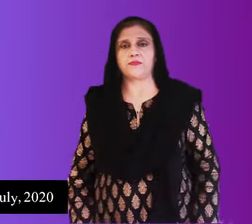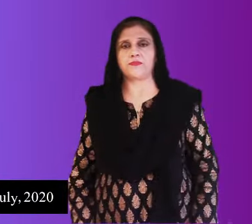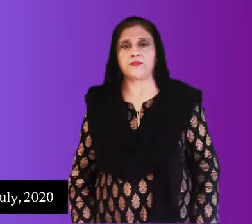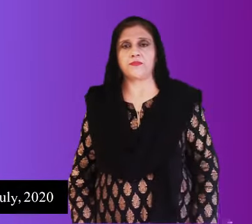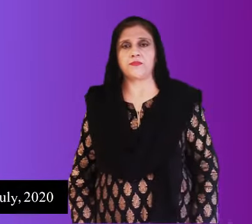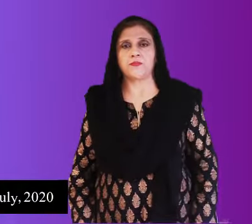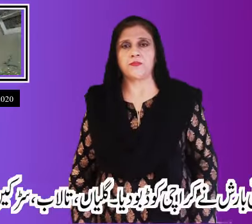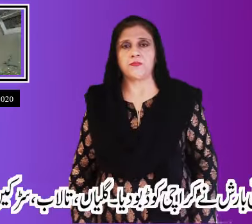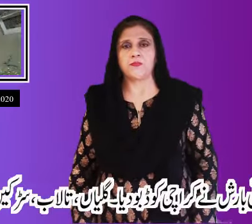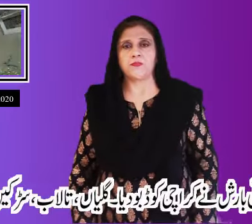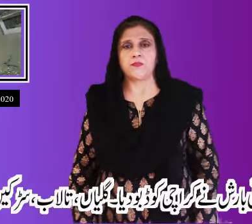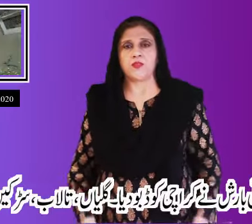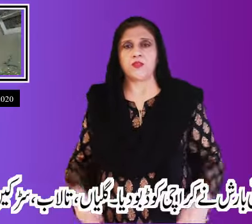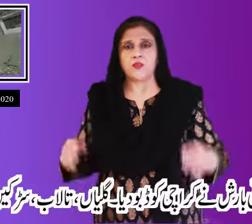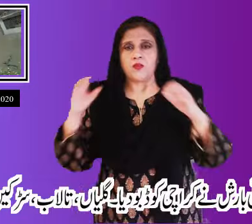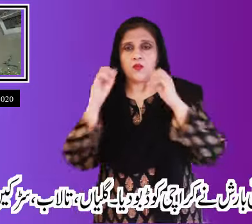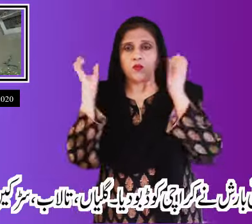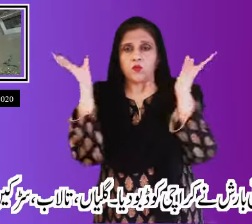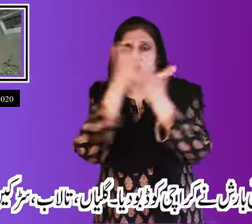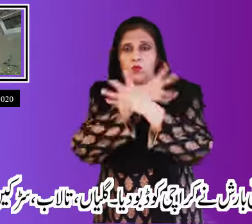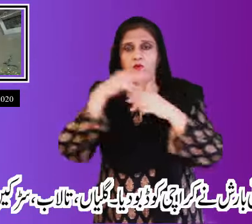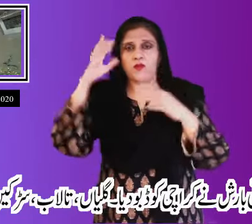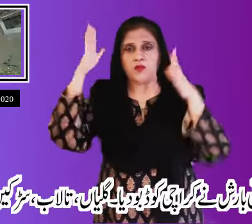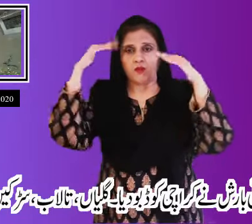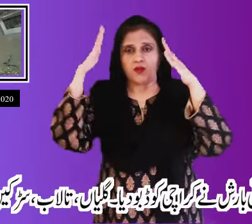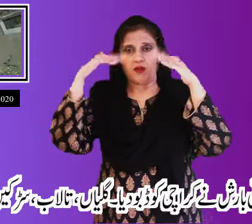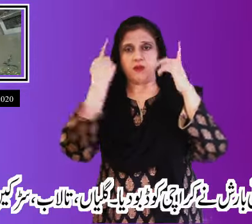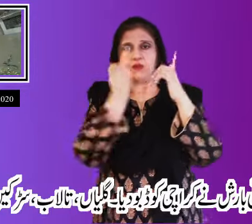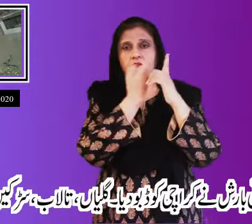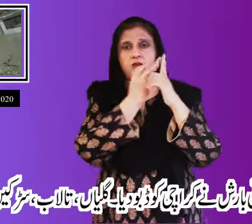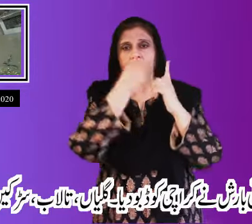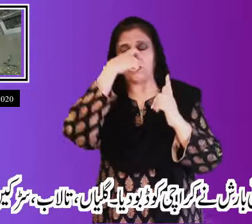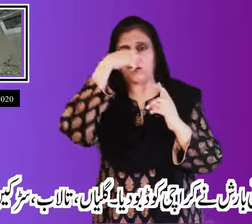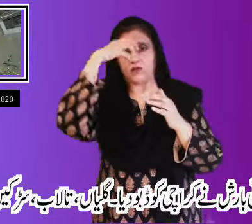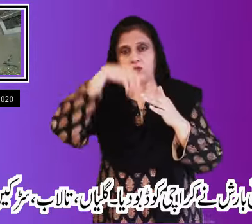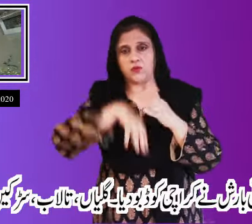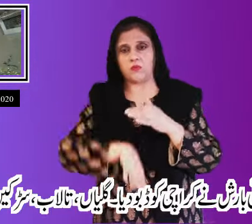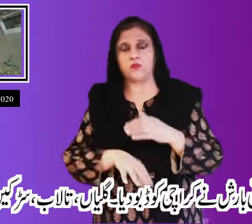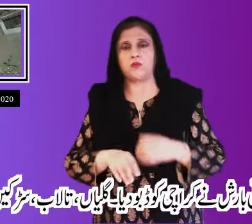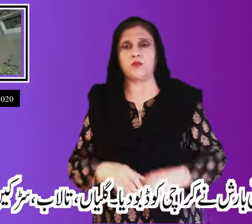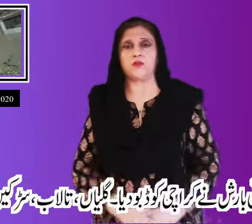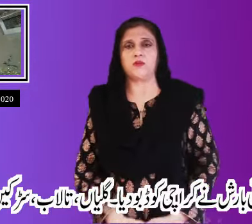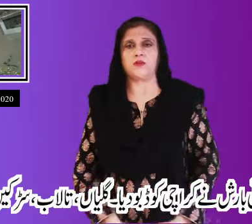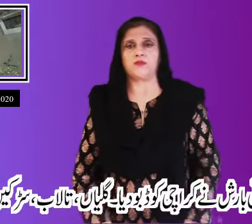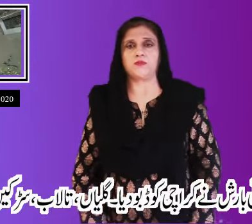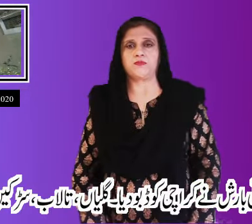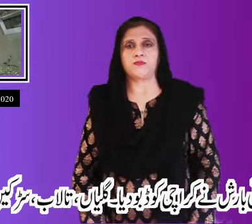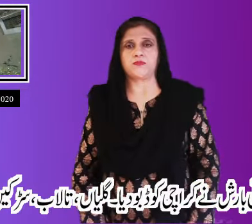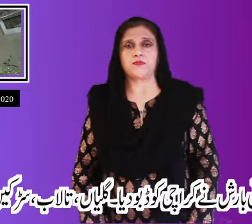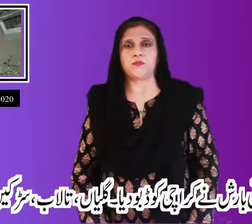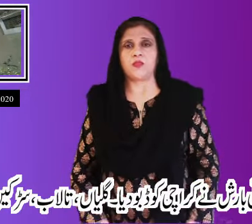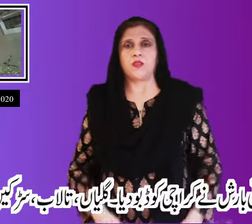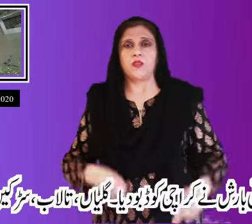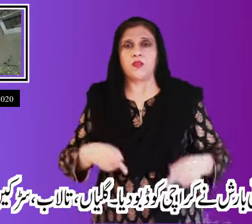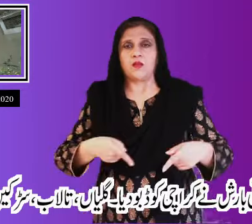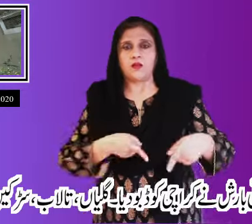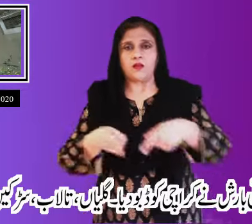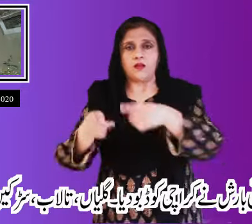طوفانی بارش نے کراچی کو ڈبو دیا گلیاں